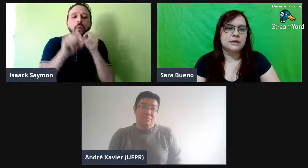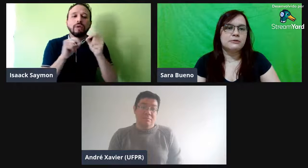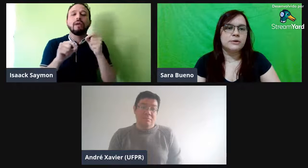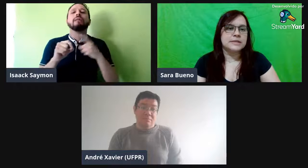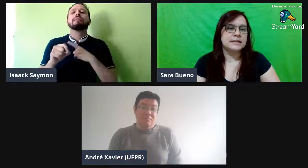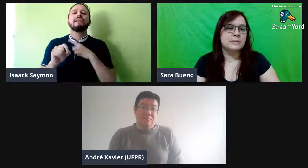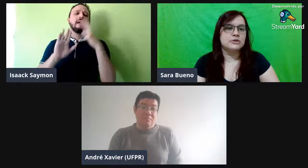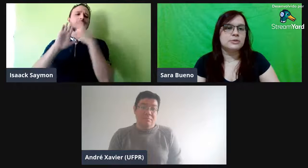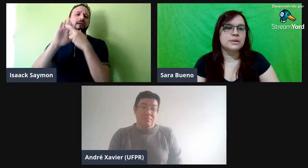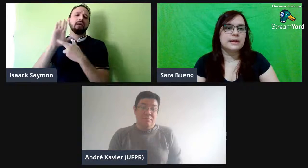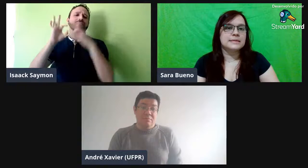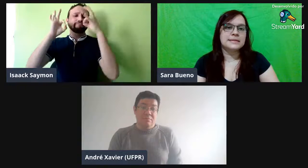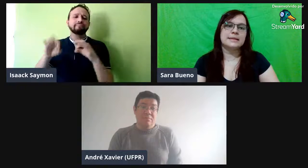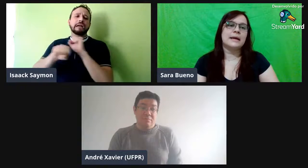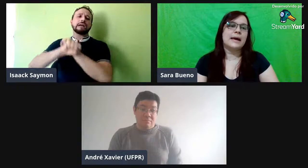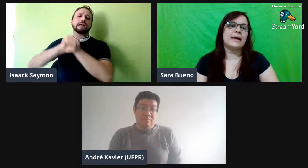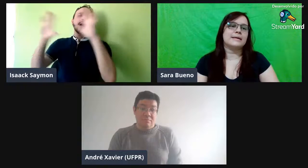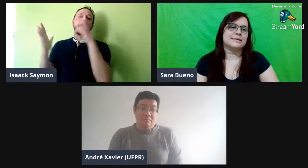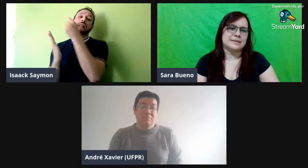influência também sobre seguir regras, né?